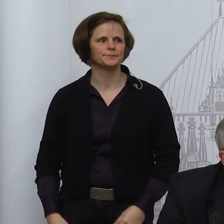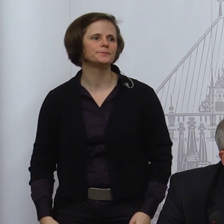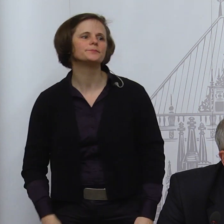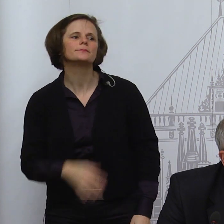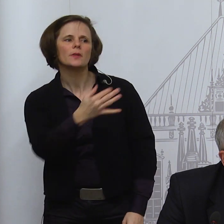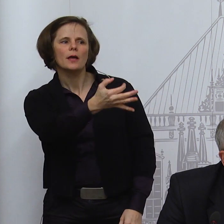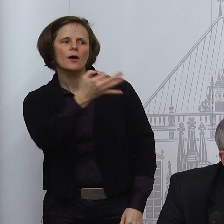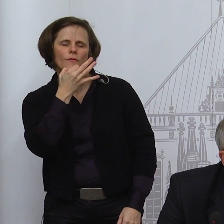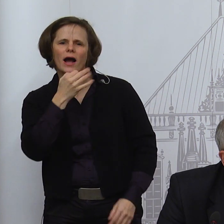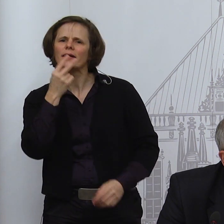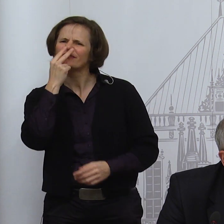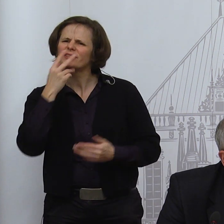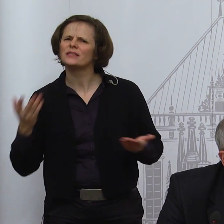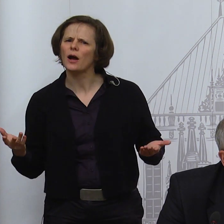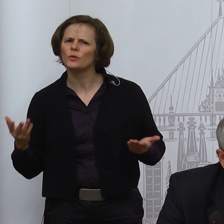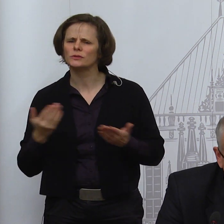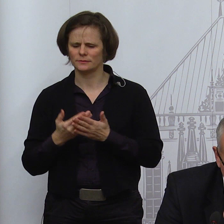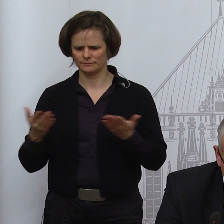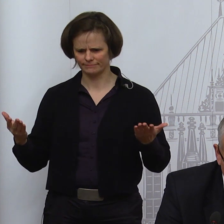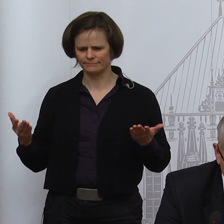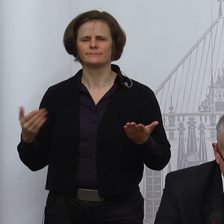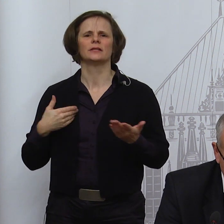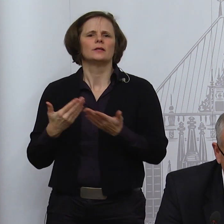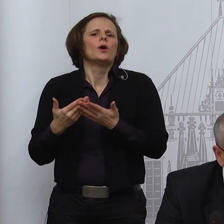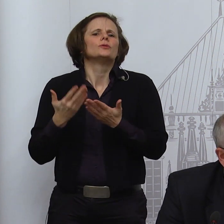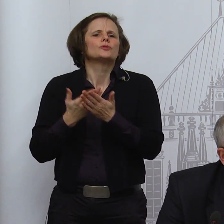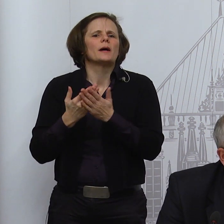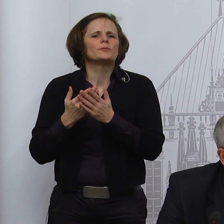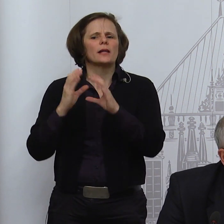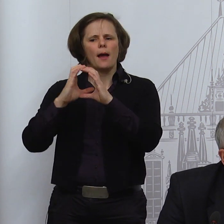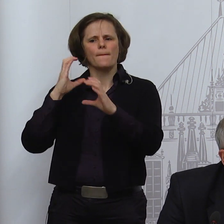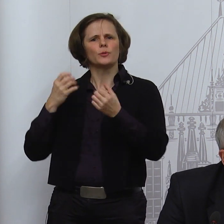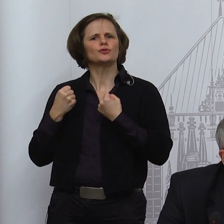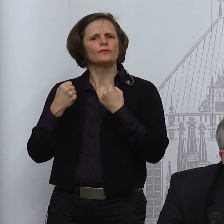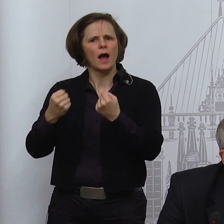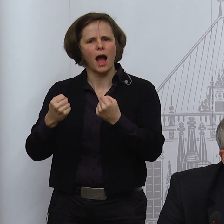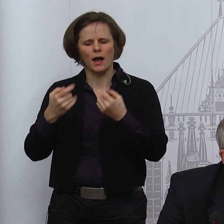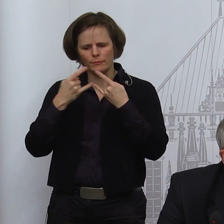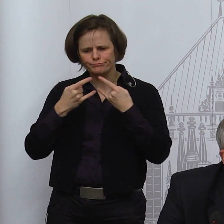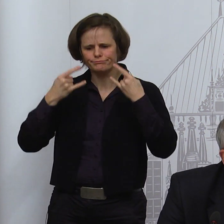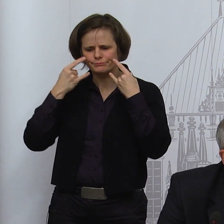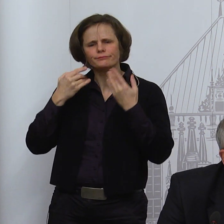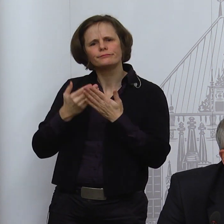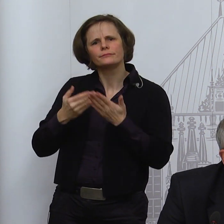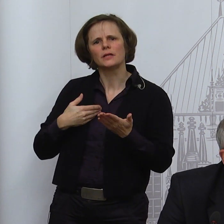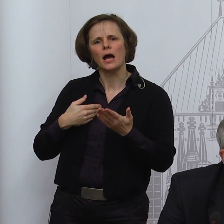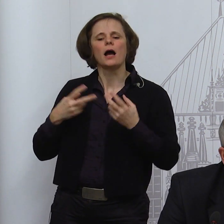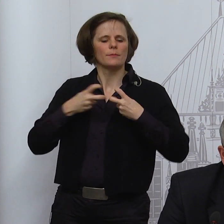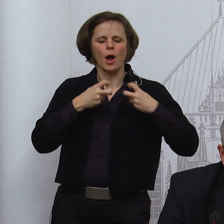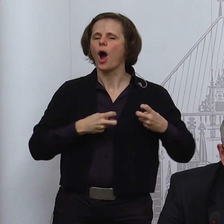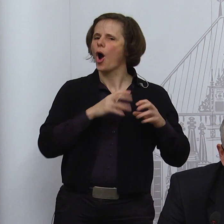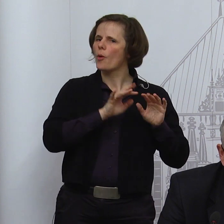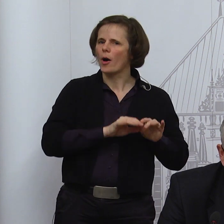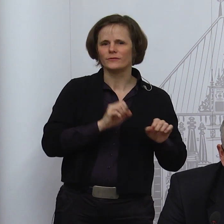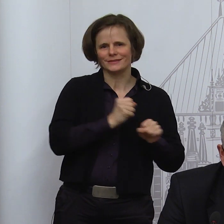natürlich klar, dass ein Busfahrer oder so nicht im Homeoffice arbeiten kann. Wie sieht das denn aber jetzt aus bei Bürojobs? Das beispielsweise, wo es dann vielleicht auch an der